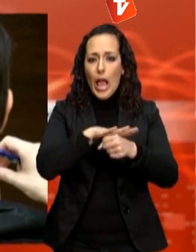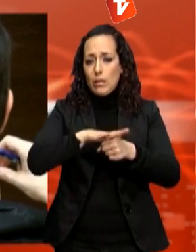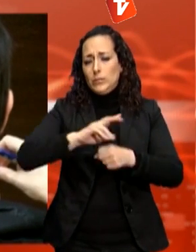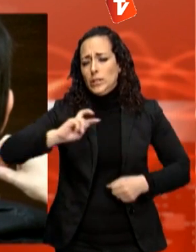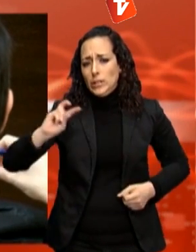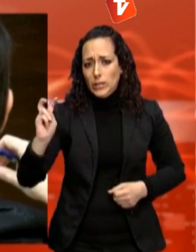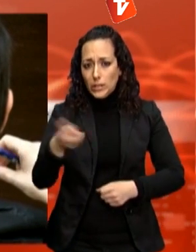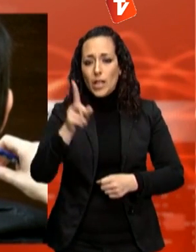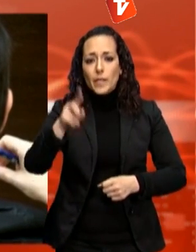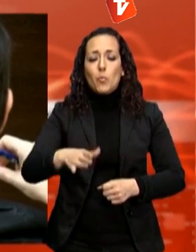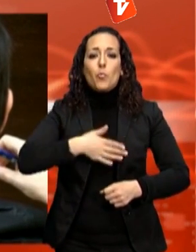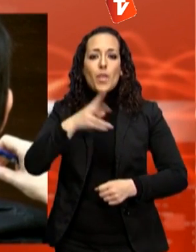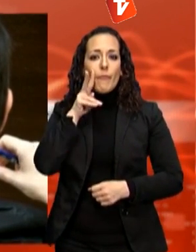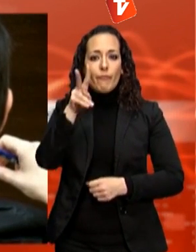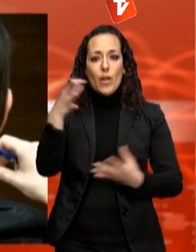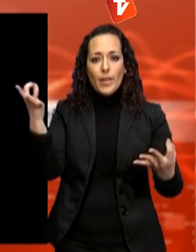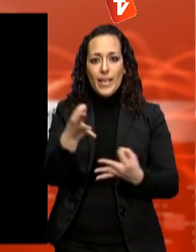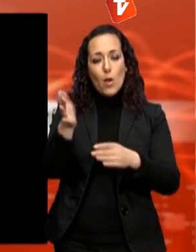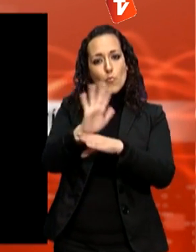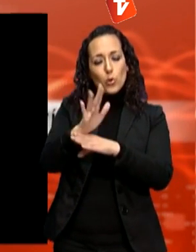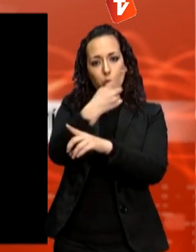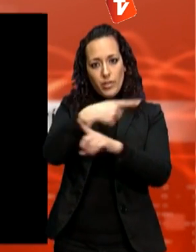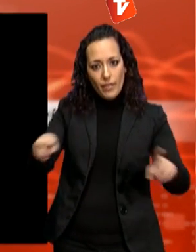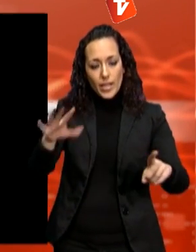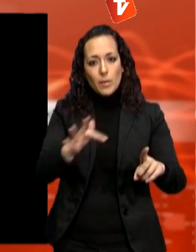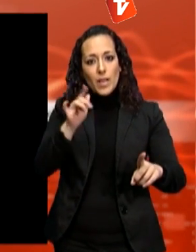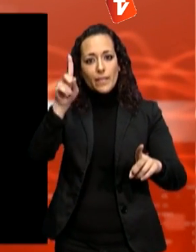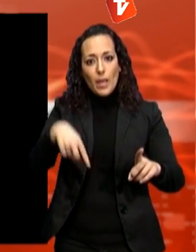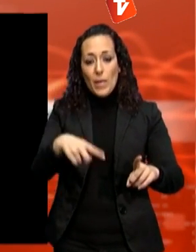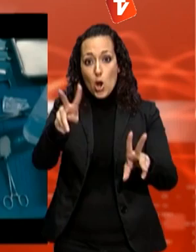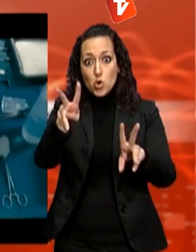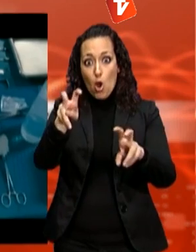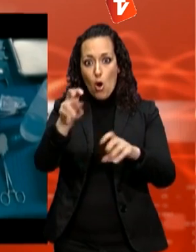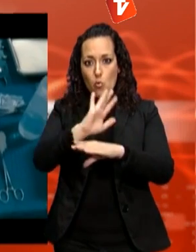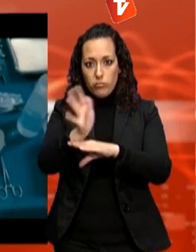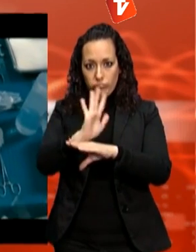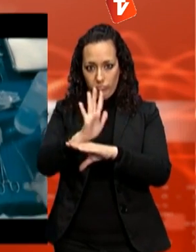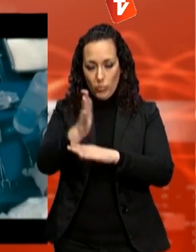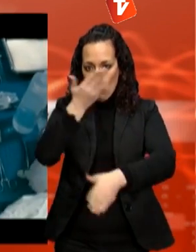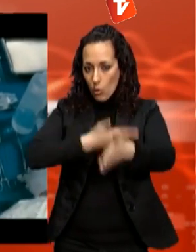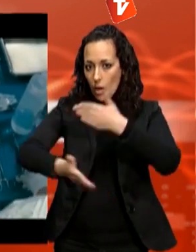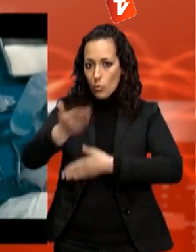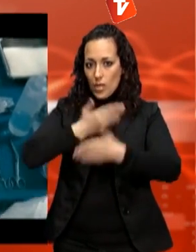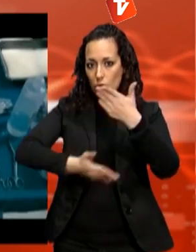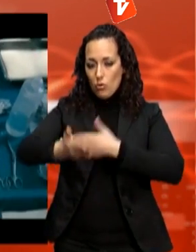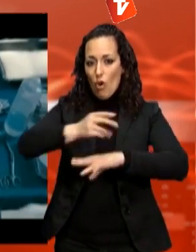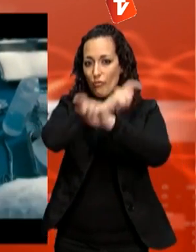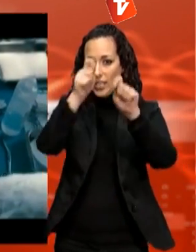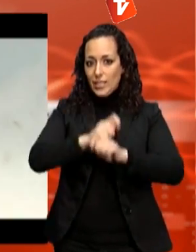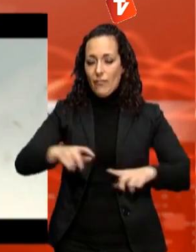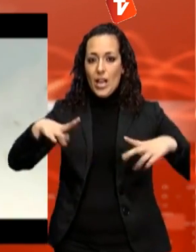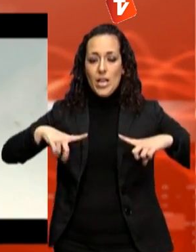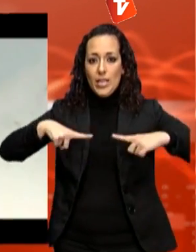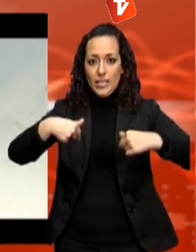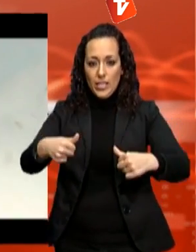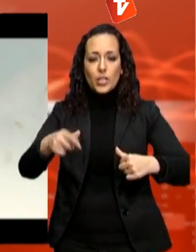recents com de pel·laios i animals, però també una estrena, insensibles, en col·laboració amb el Festival de Sitges. El certamen comptarà un any més